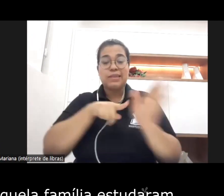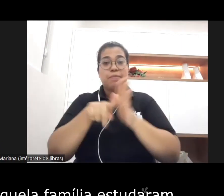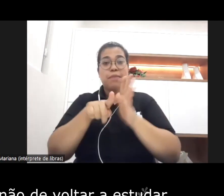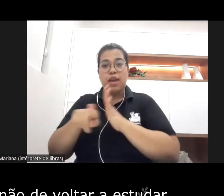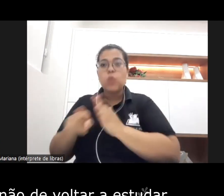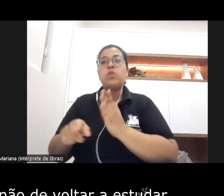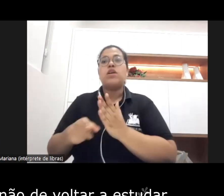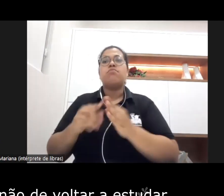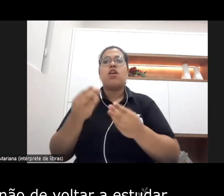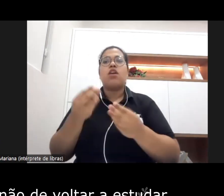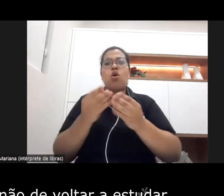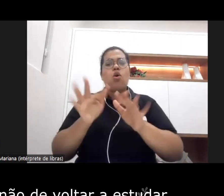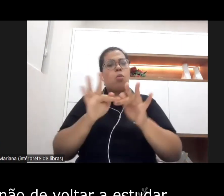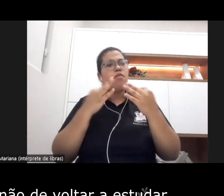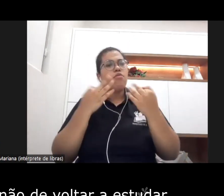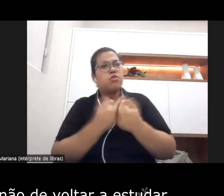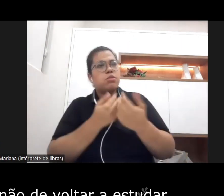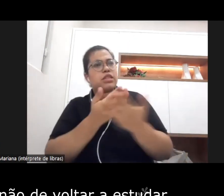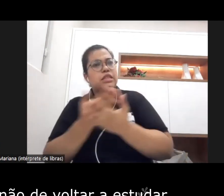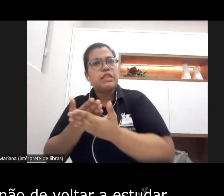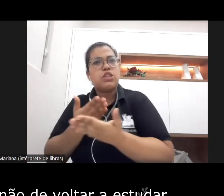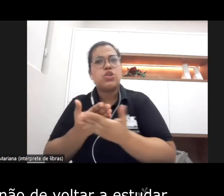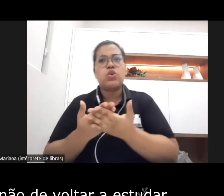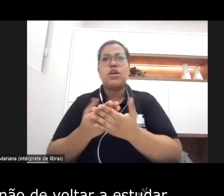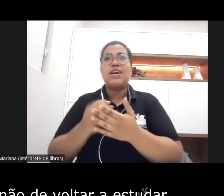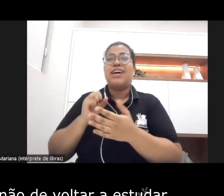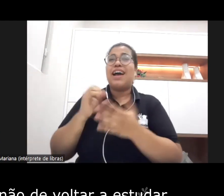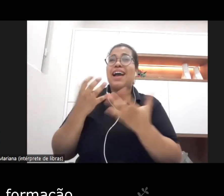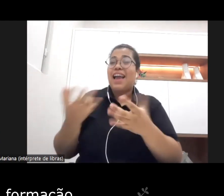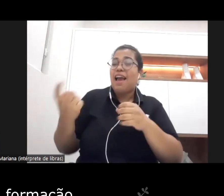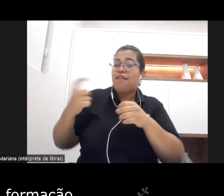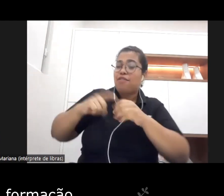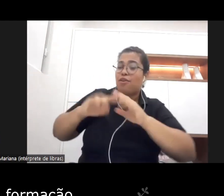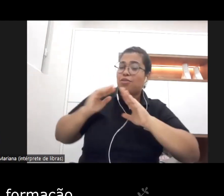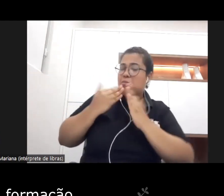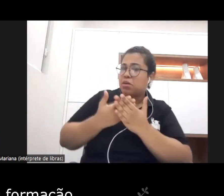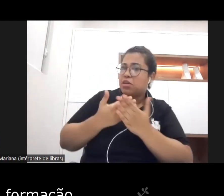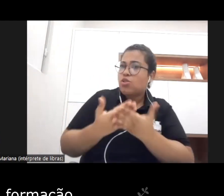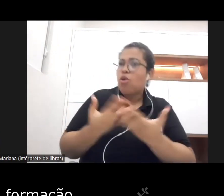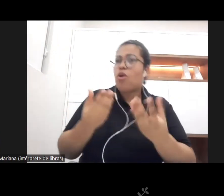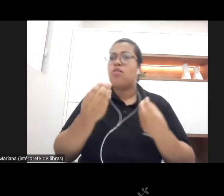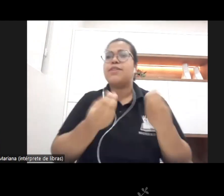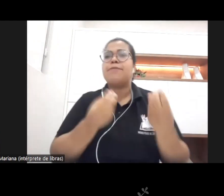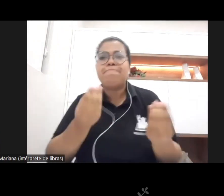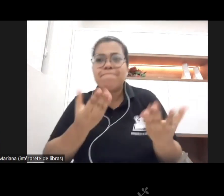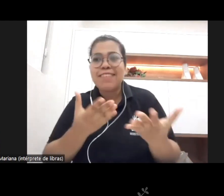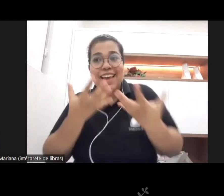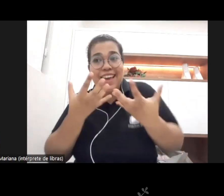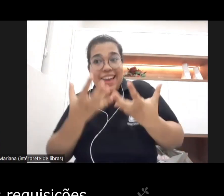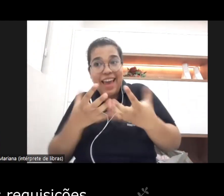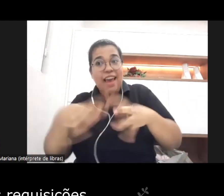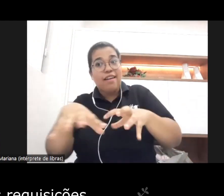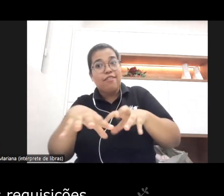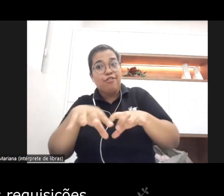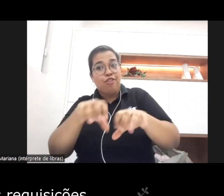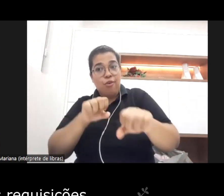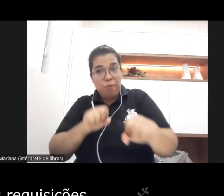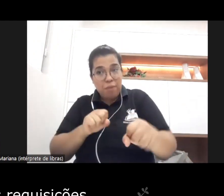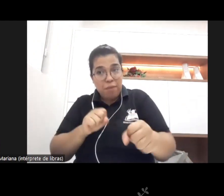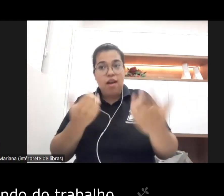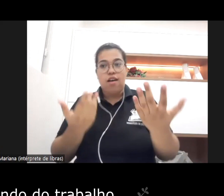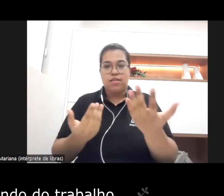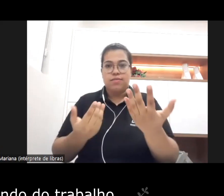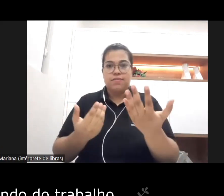estudaram se eles têm o desejo ou não de voltar a estudar de ter uma formação para além das